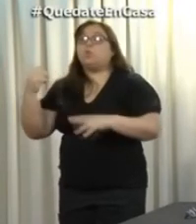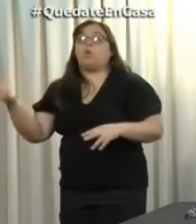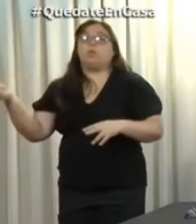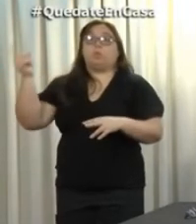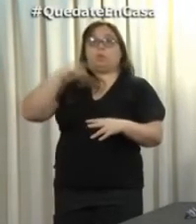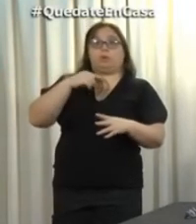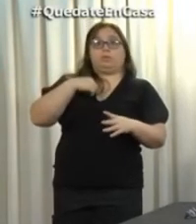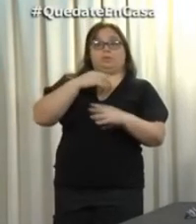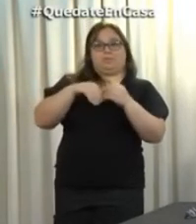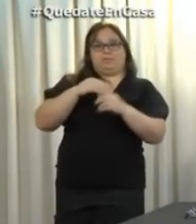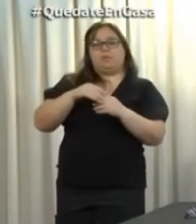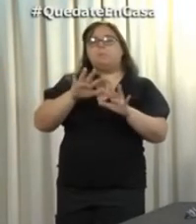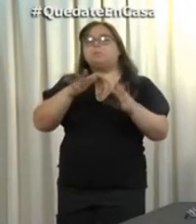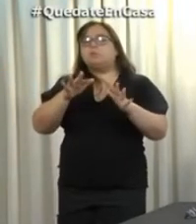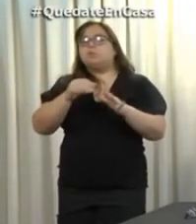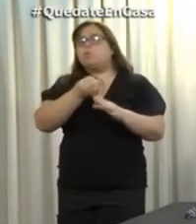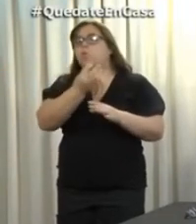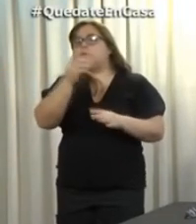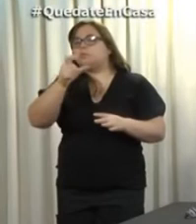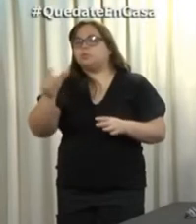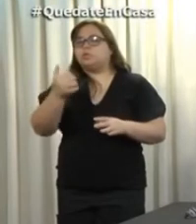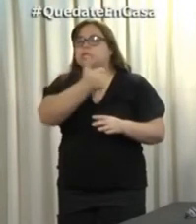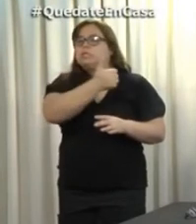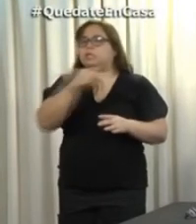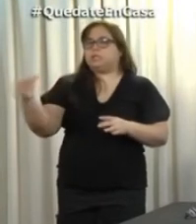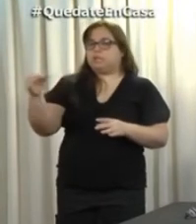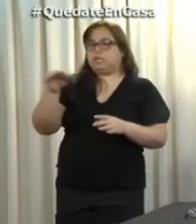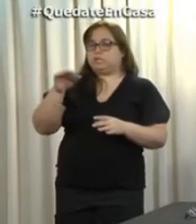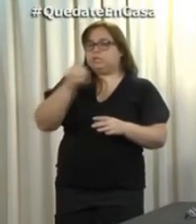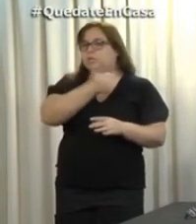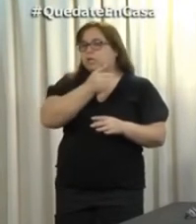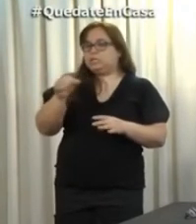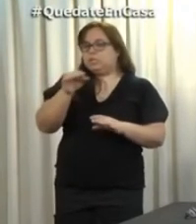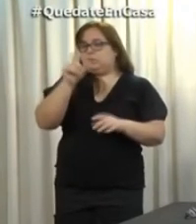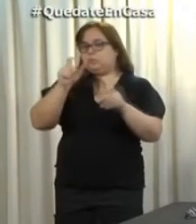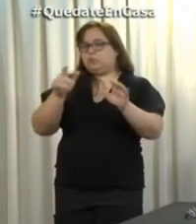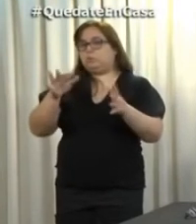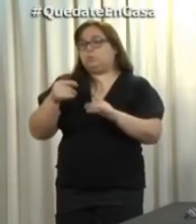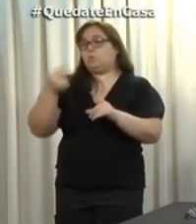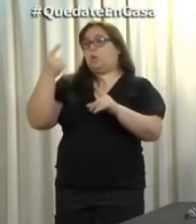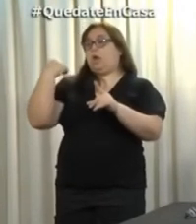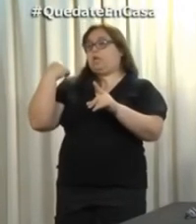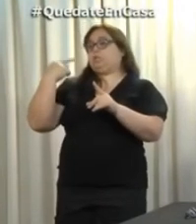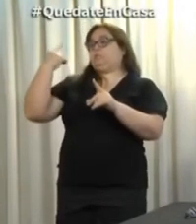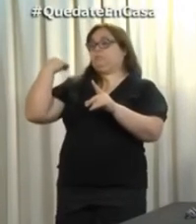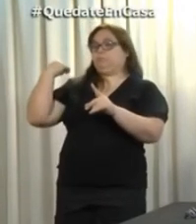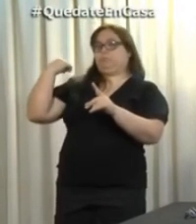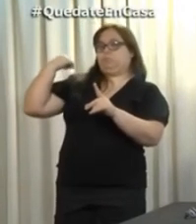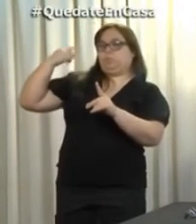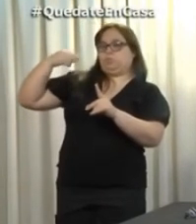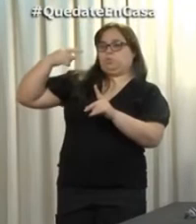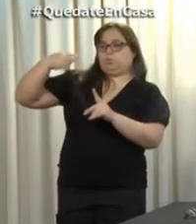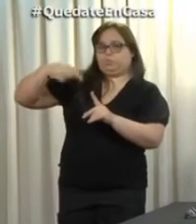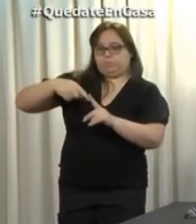alrededor de las 600 personas que van ingresando entre antes de ayer y el día de ayer. Estos números van